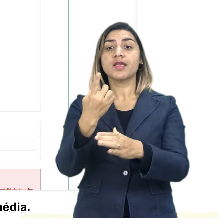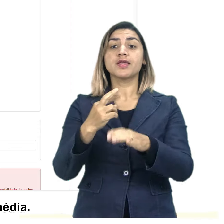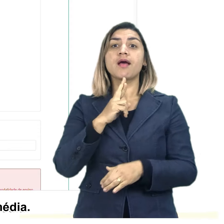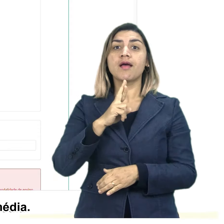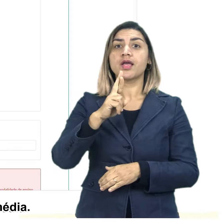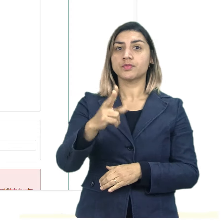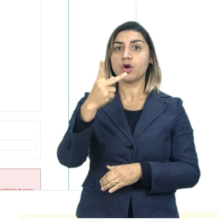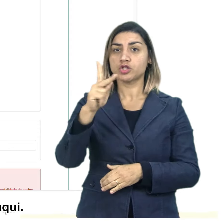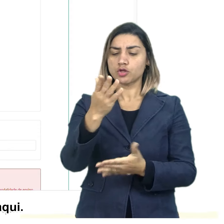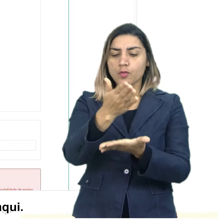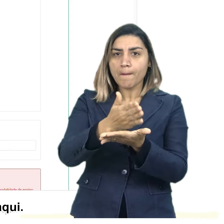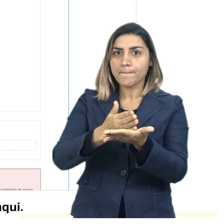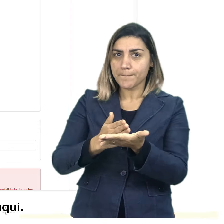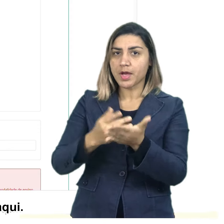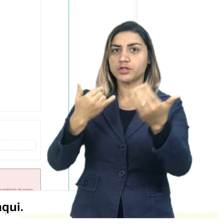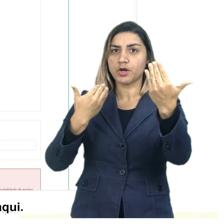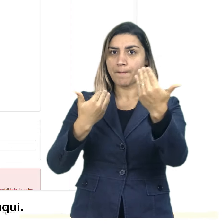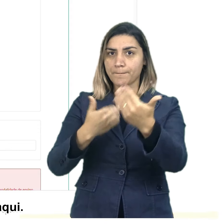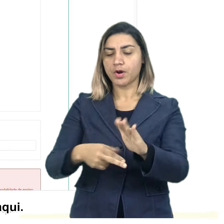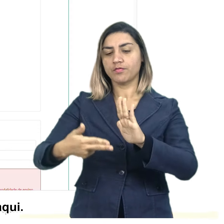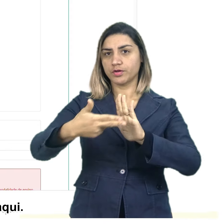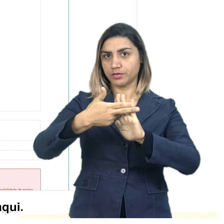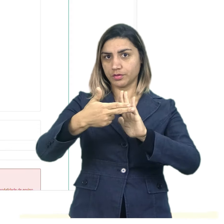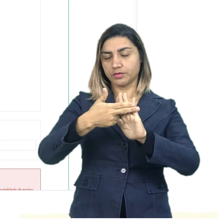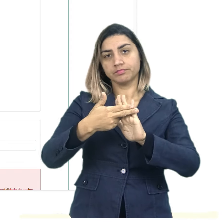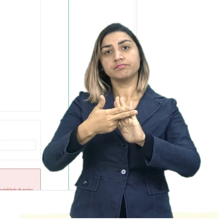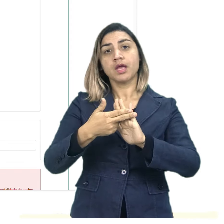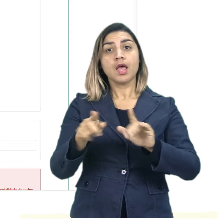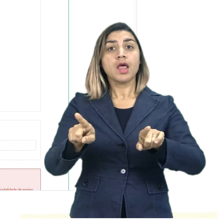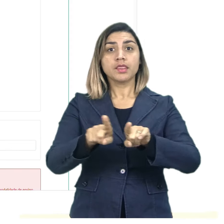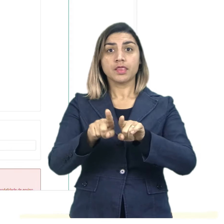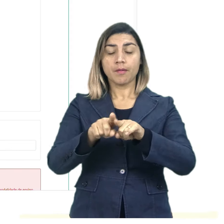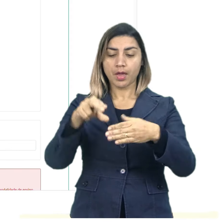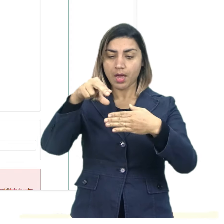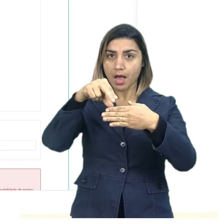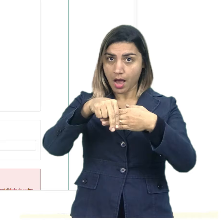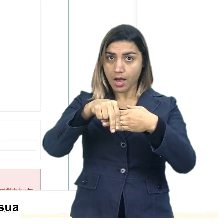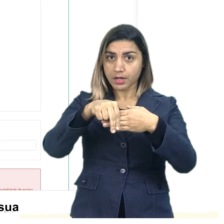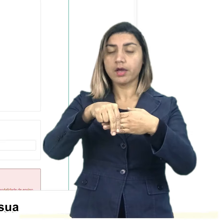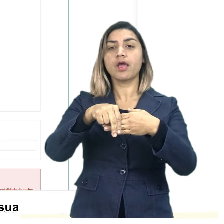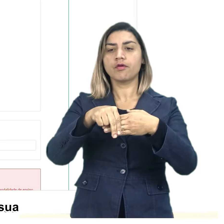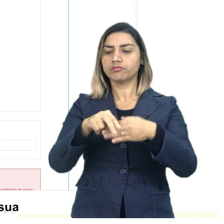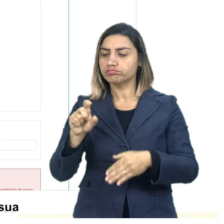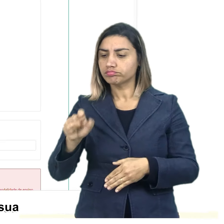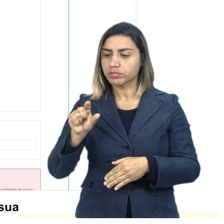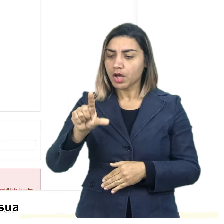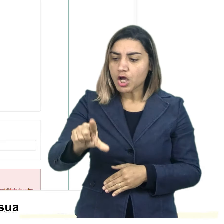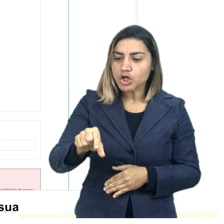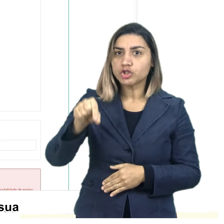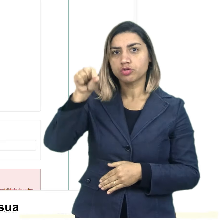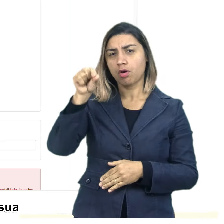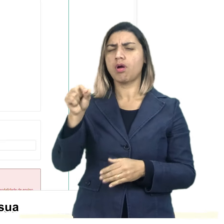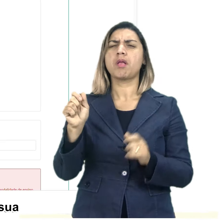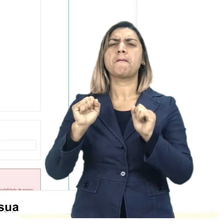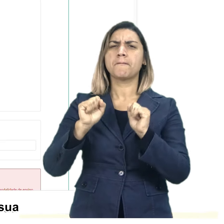minha média. Eu vou colocar um arquivo aqui. Esse arquivo pode ser o seu histórico,